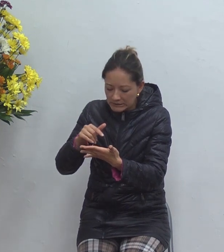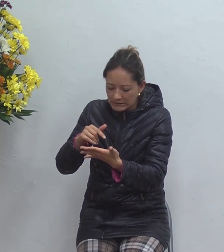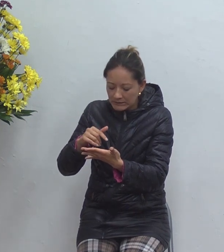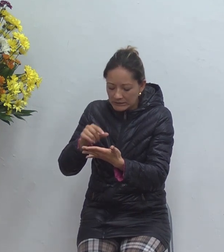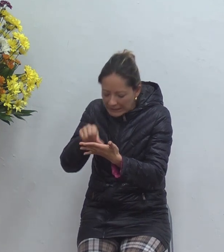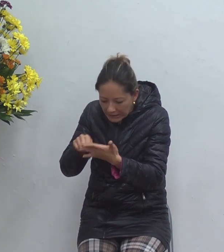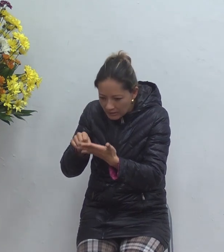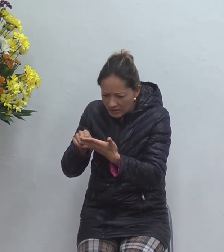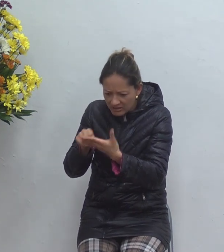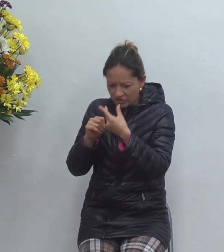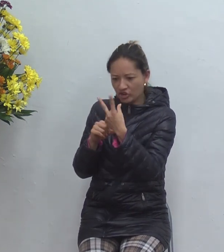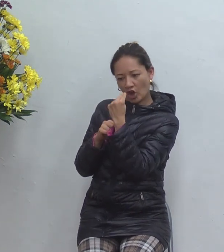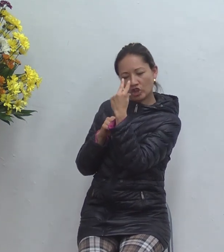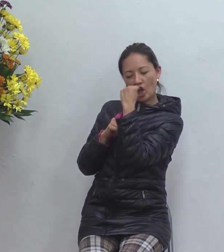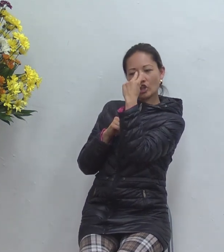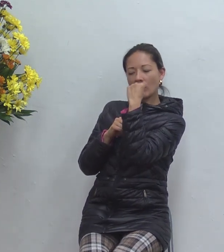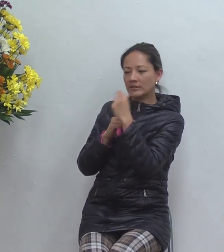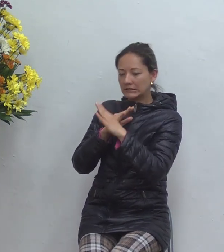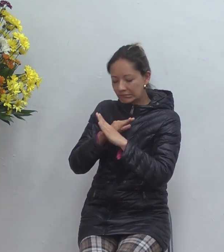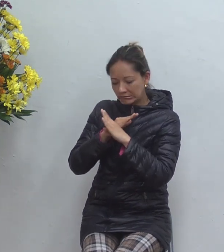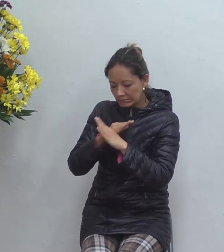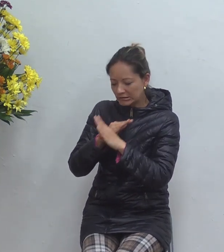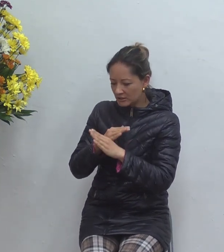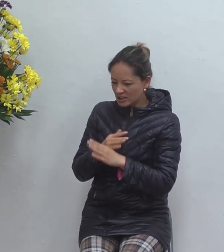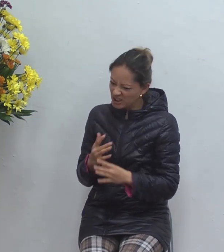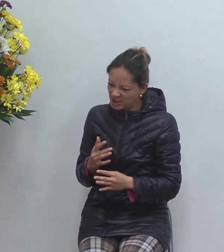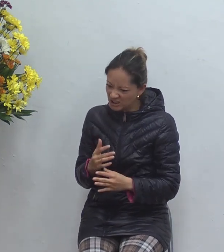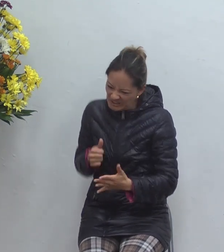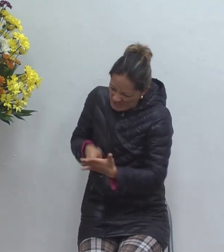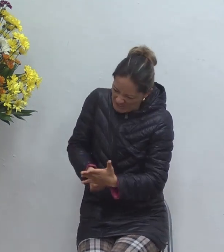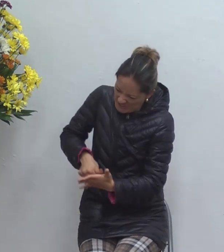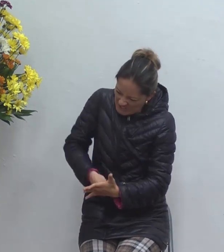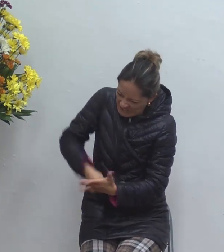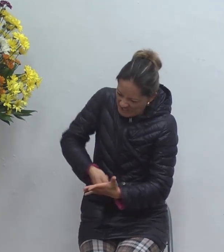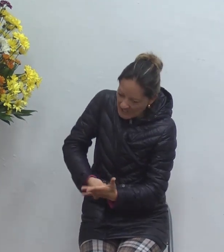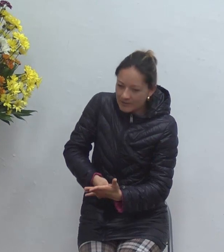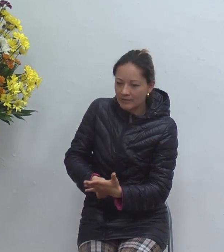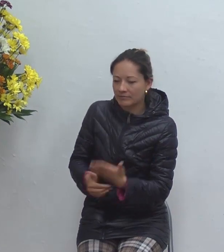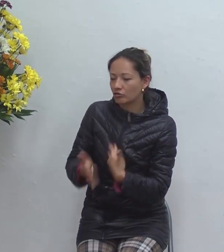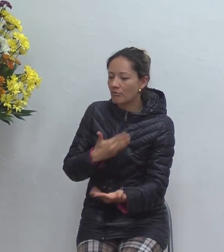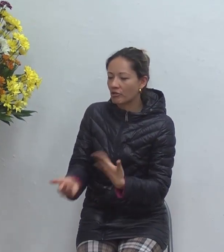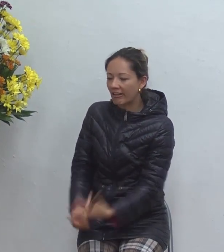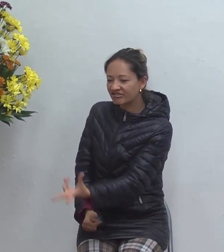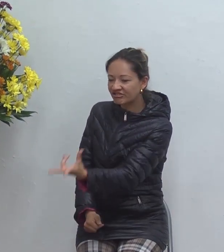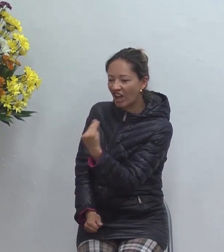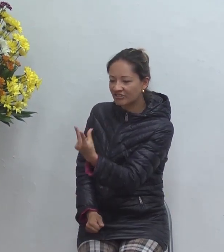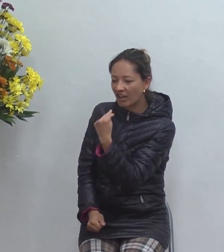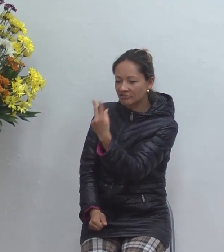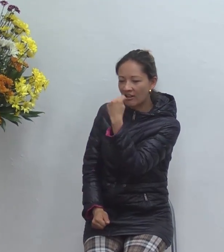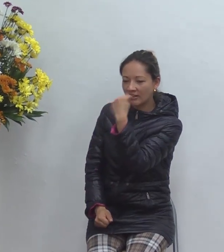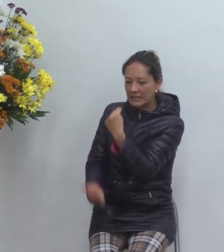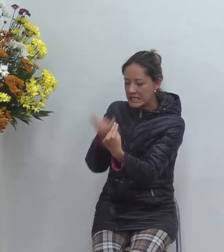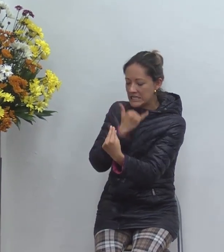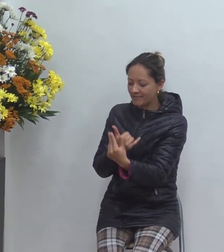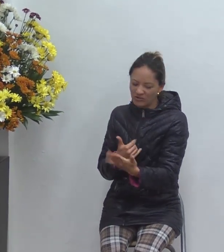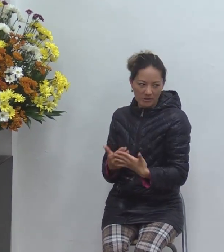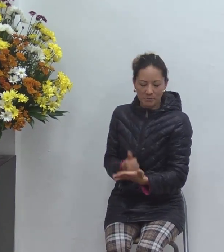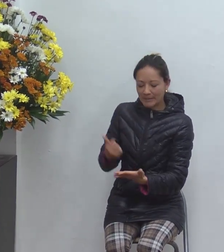no entra viejo por más duro que aplique no cree que entonces aplicando más duro las teclas en